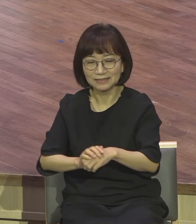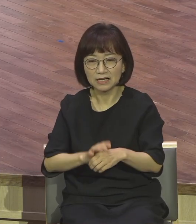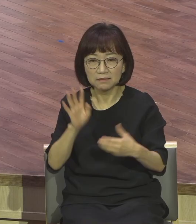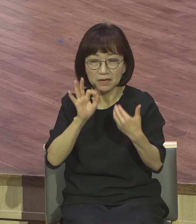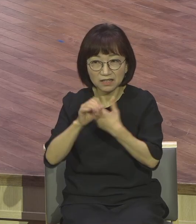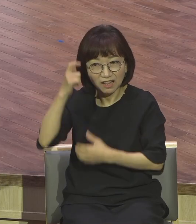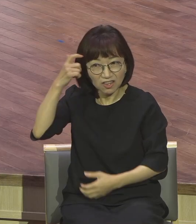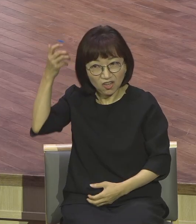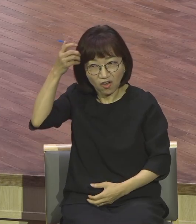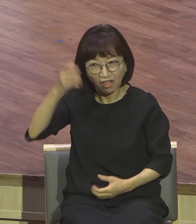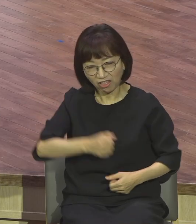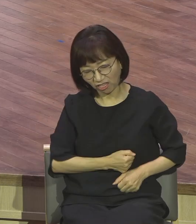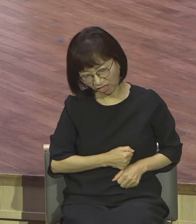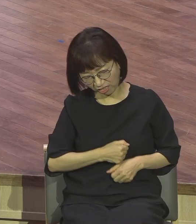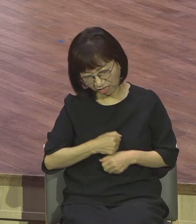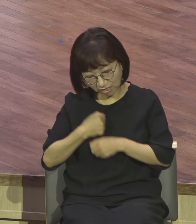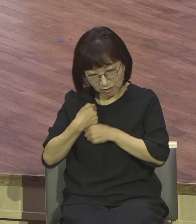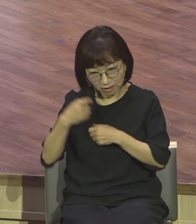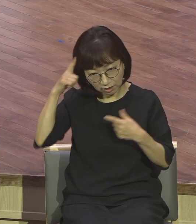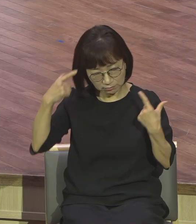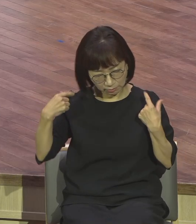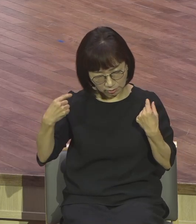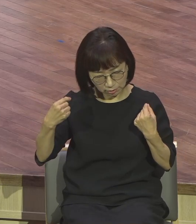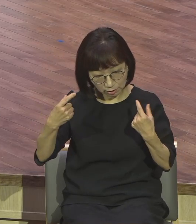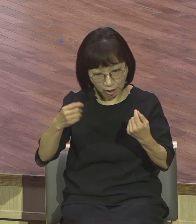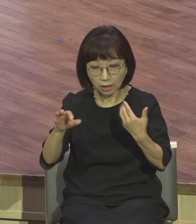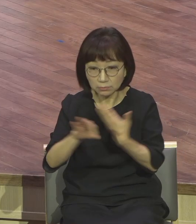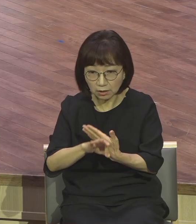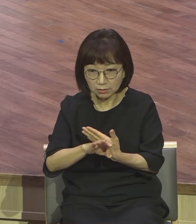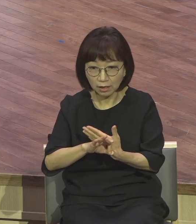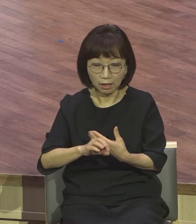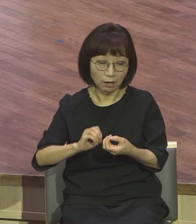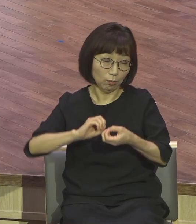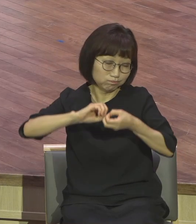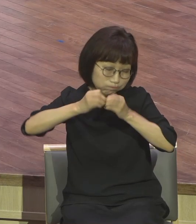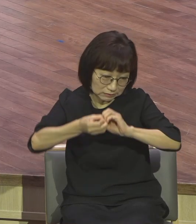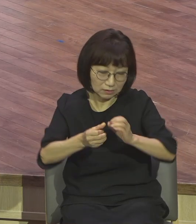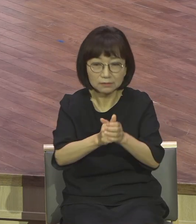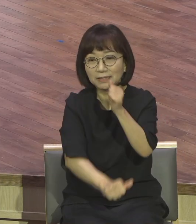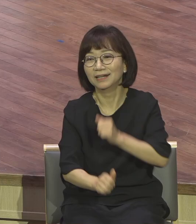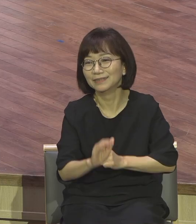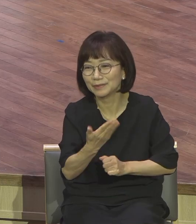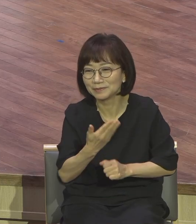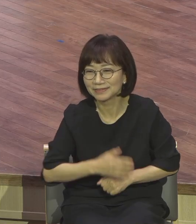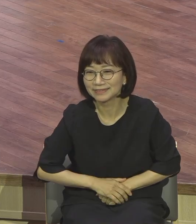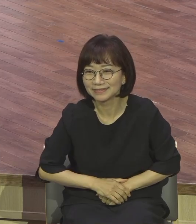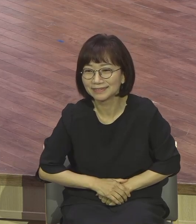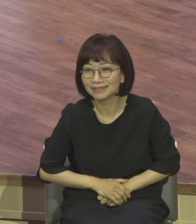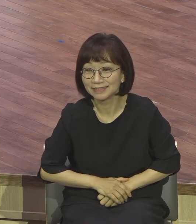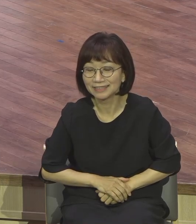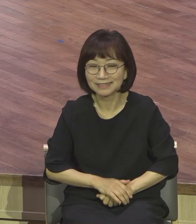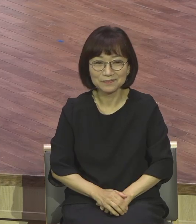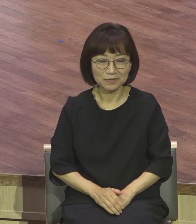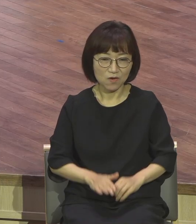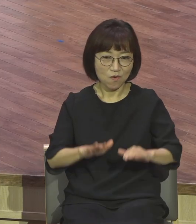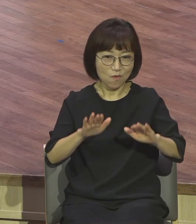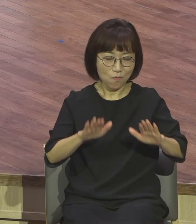받아요. 응답을 못 받아. 딴 길로 간다 말아. 지금 사도계인들이 비롯한 유대 종교 시도자들은 지금 영적으로 예수님이